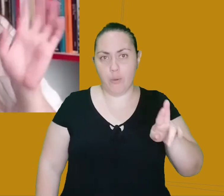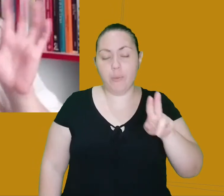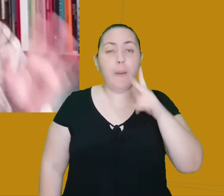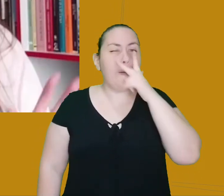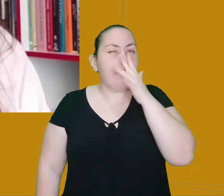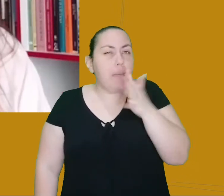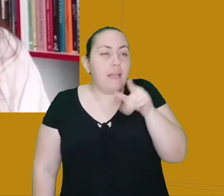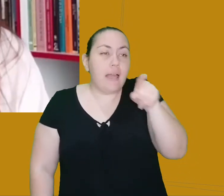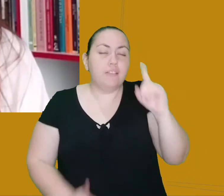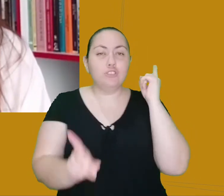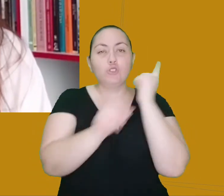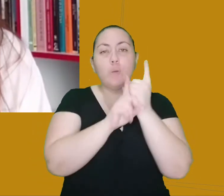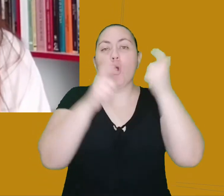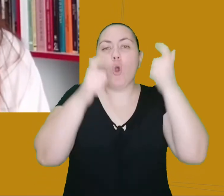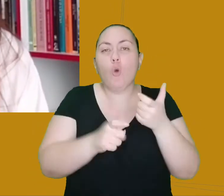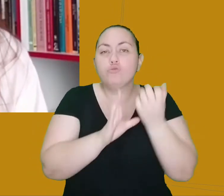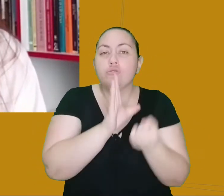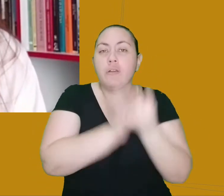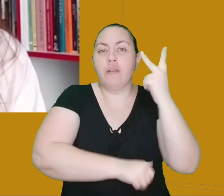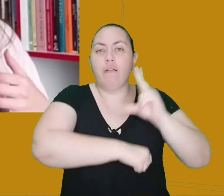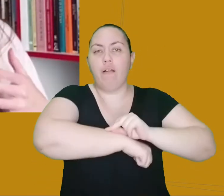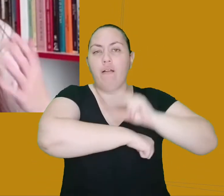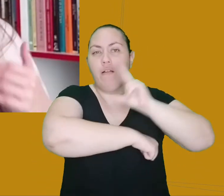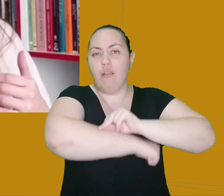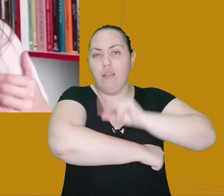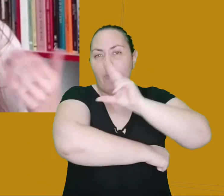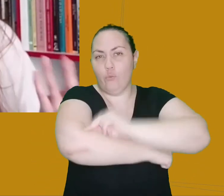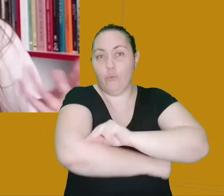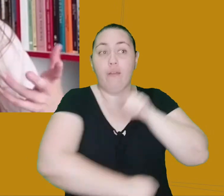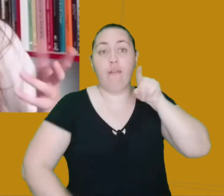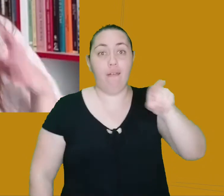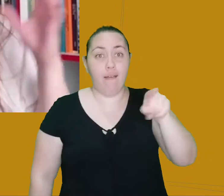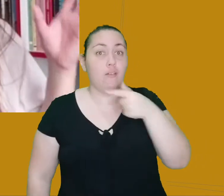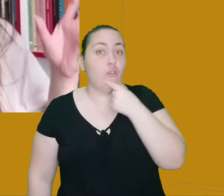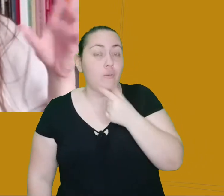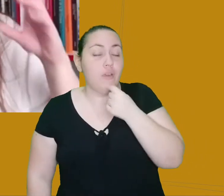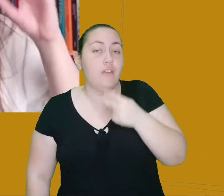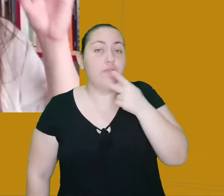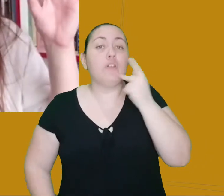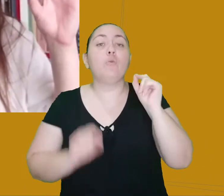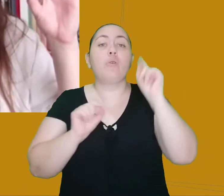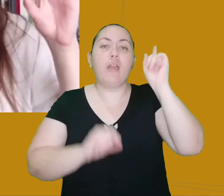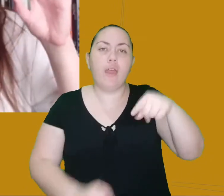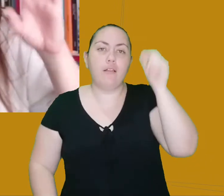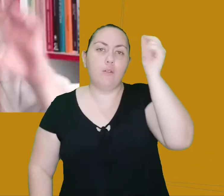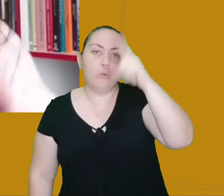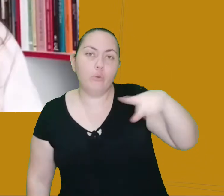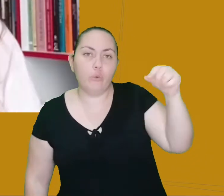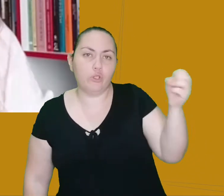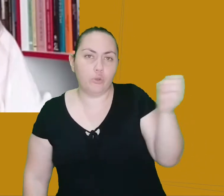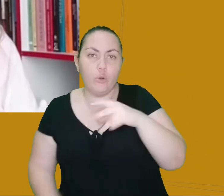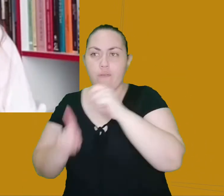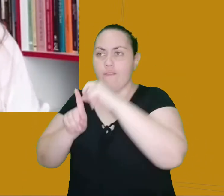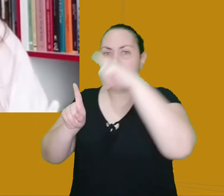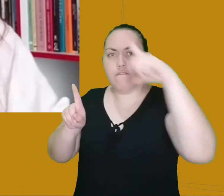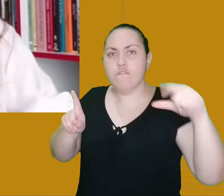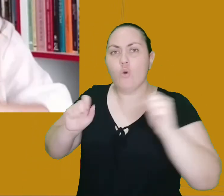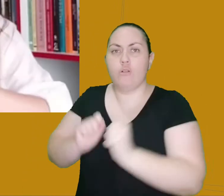onde vêm os grilos, ou a origem dos grilos, que ele diz virem da conjunção na lua nova, das folhas, das palmeiras, do